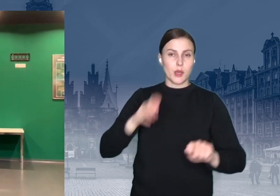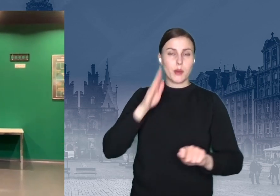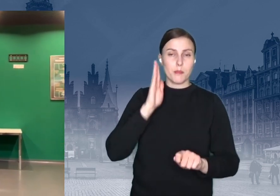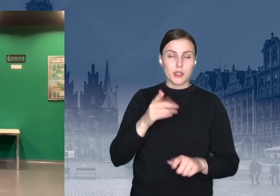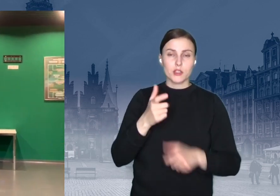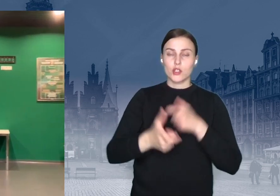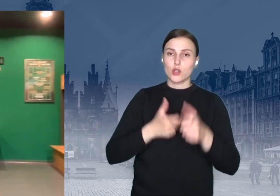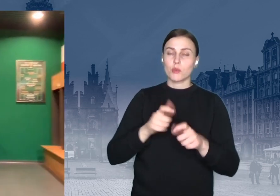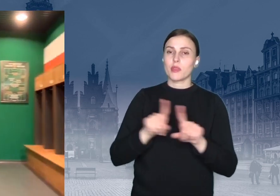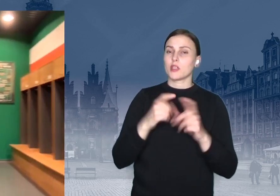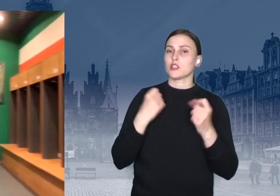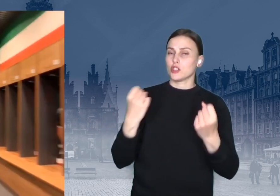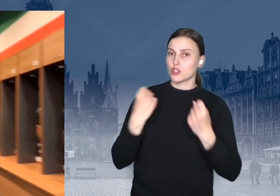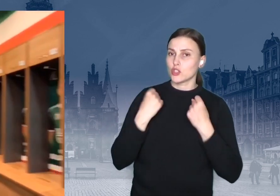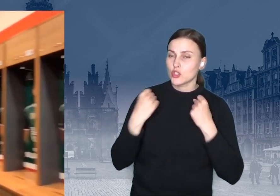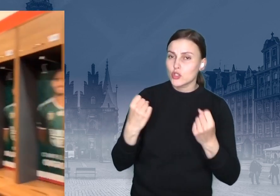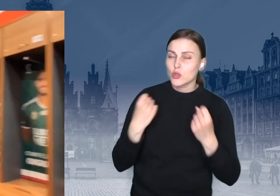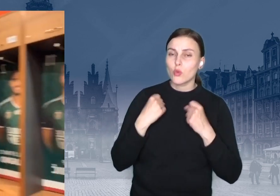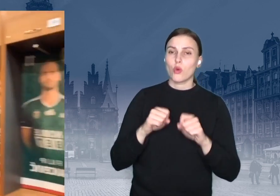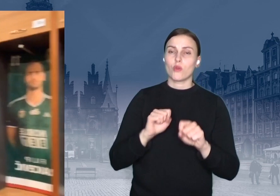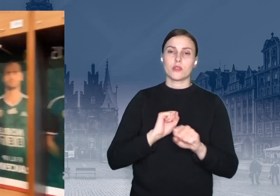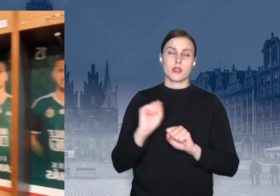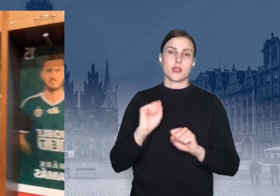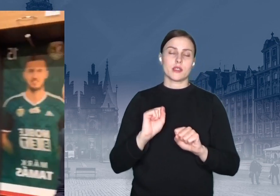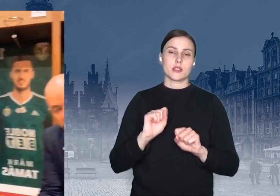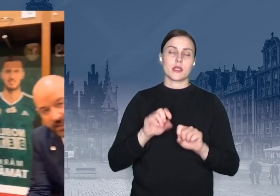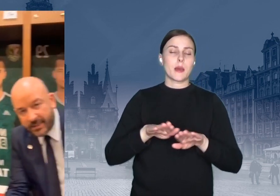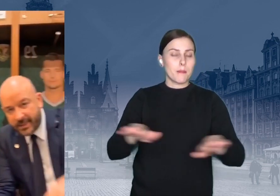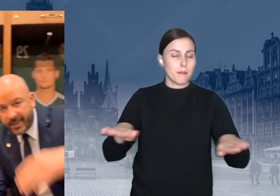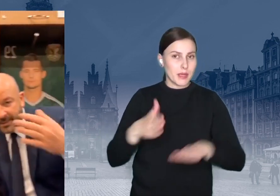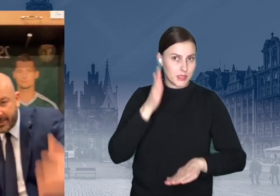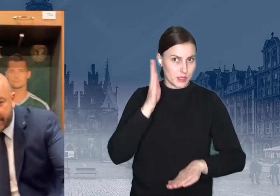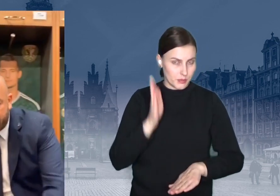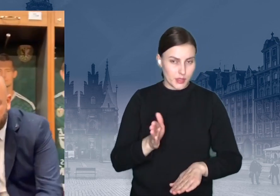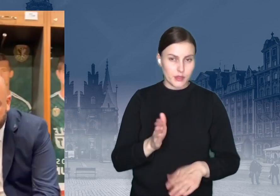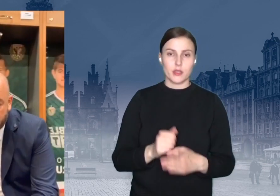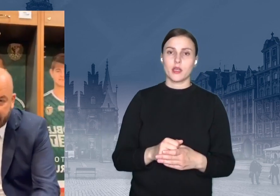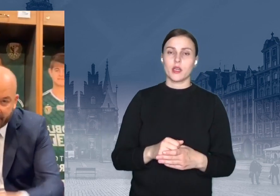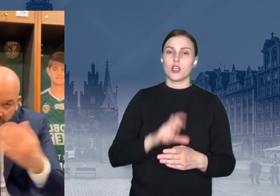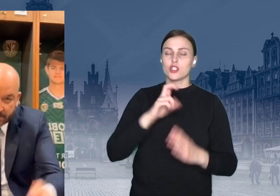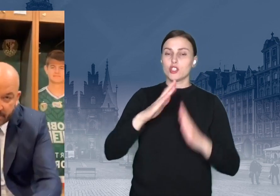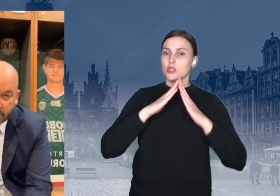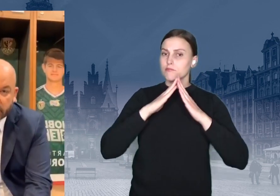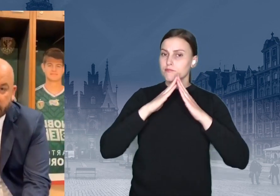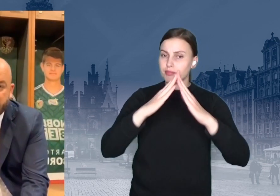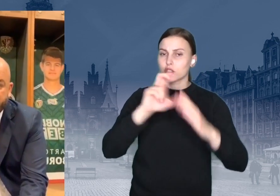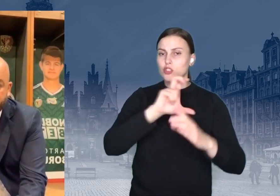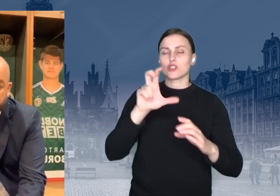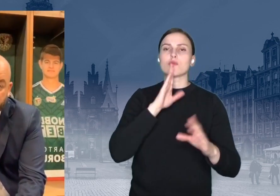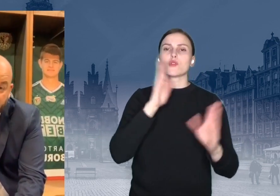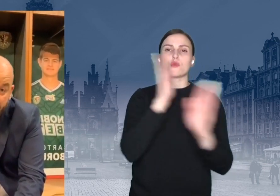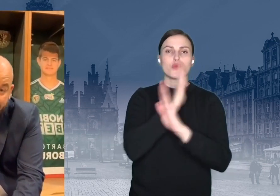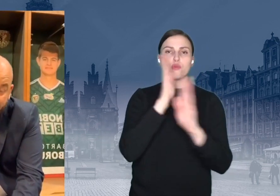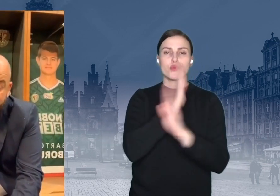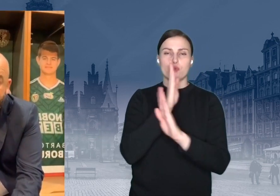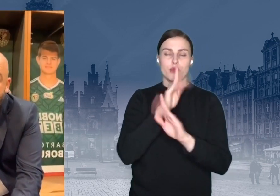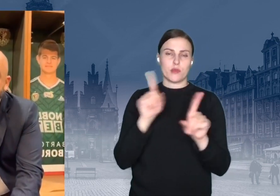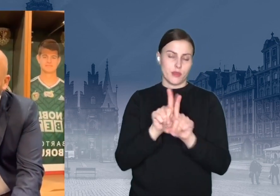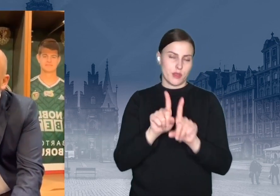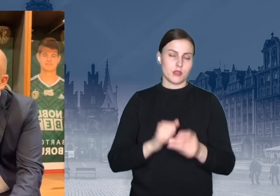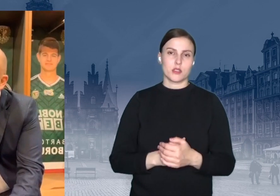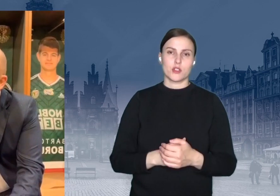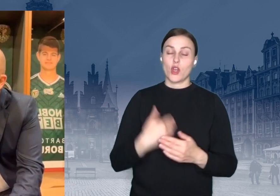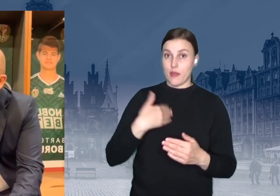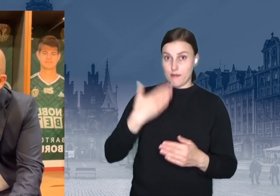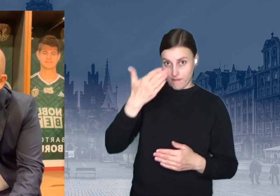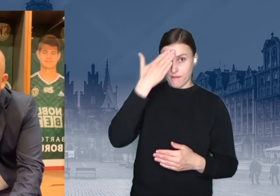siłownie, kluby fitness oraz baseny. I to zarówno te kryte, jak i te odkryte. Wiecie, że my przygotowujemy na przykład nowe baseny